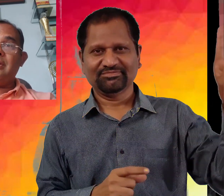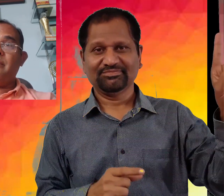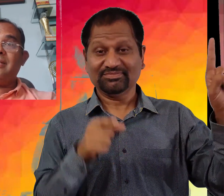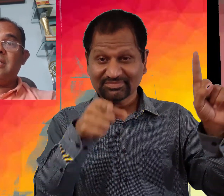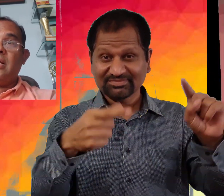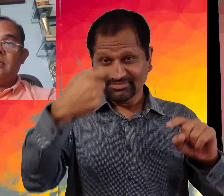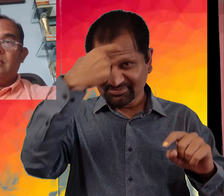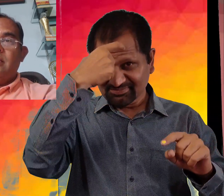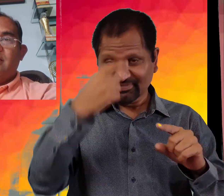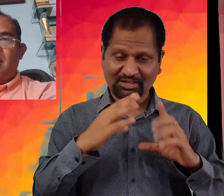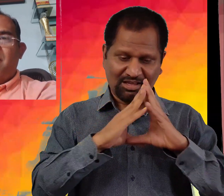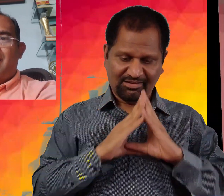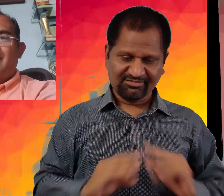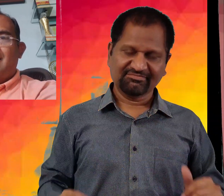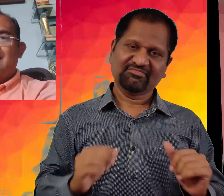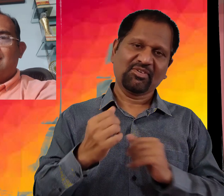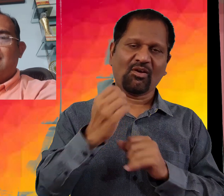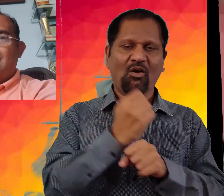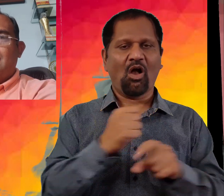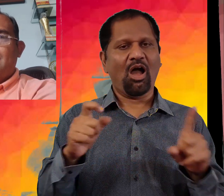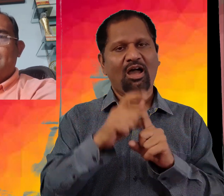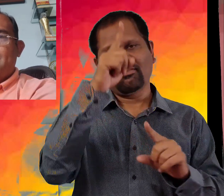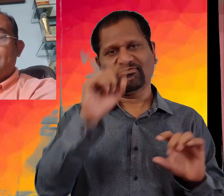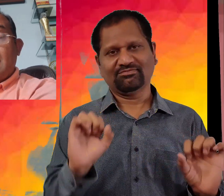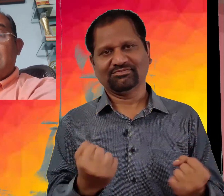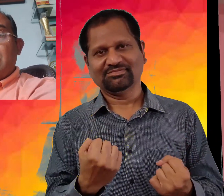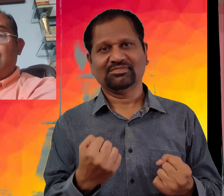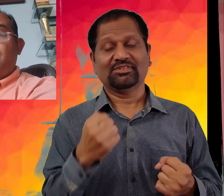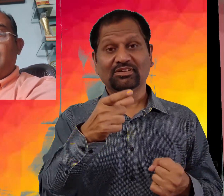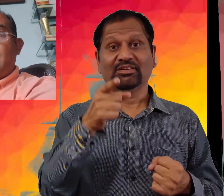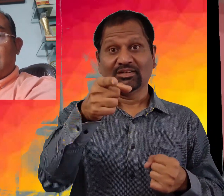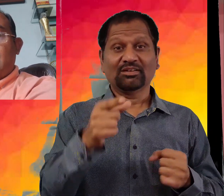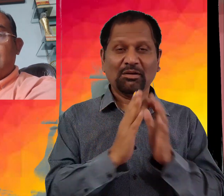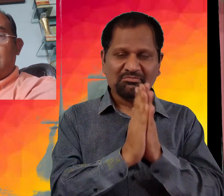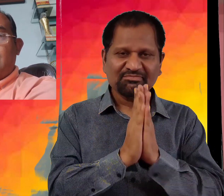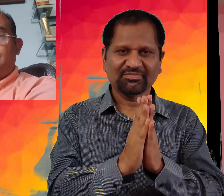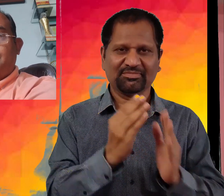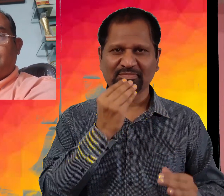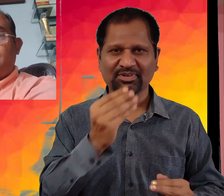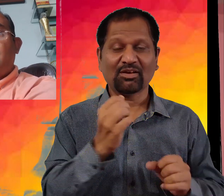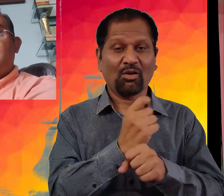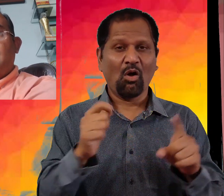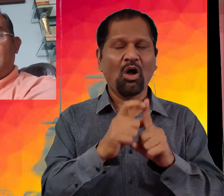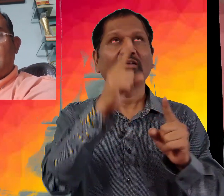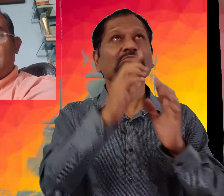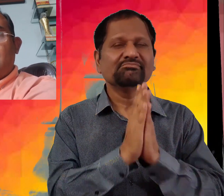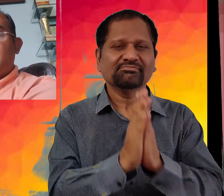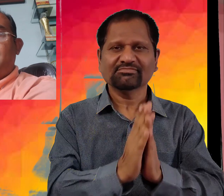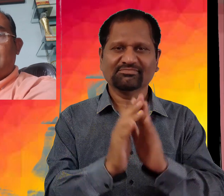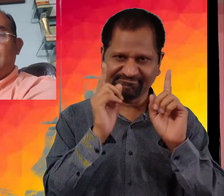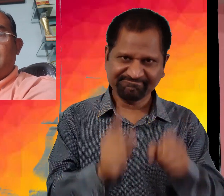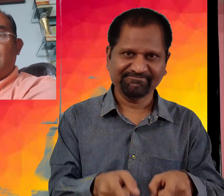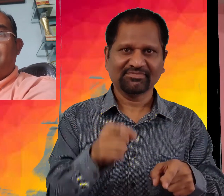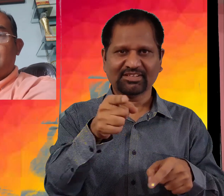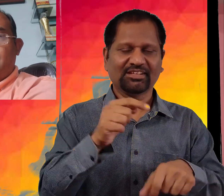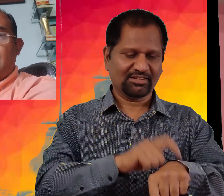جو اس سمسیہ سے ہمیں باہر نکال سکتا ہے ایشور میں ارادنہ کیجئے اس کی پراتھنہ